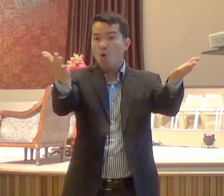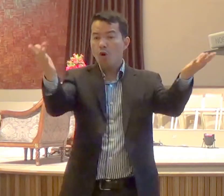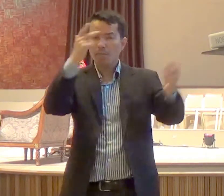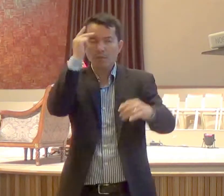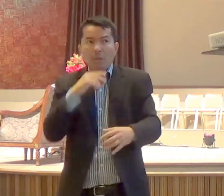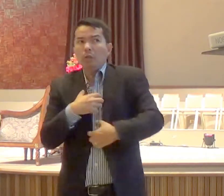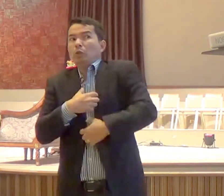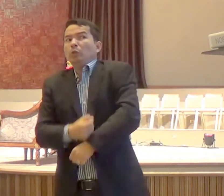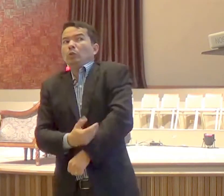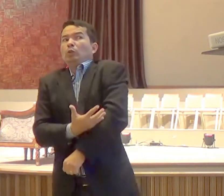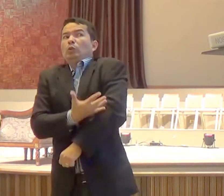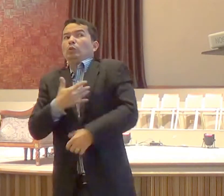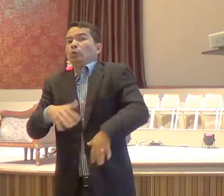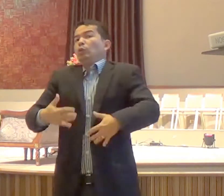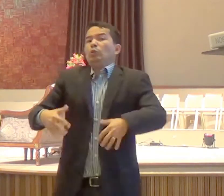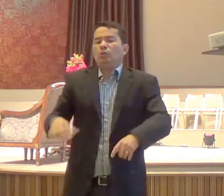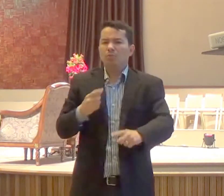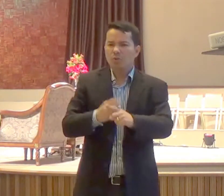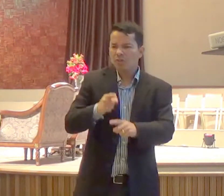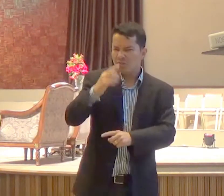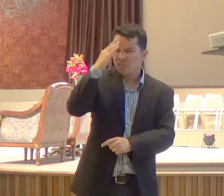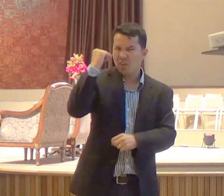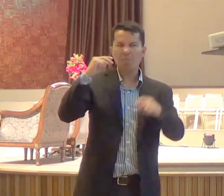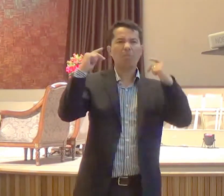palavras, palavras sem obras são tiros sem bala,